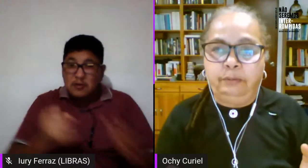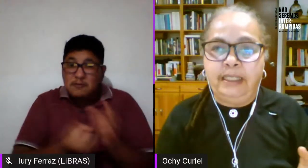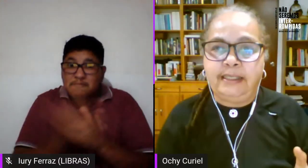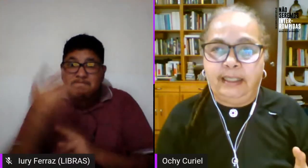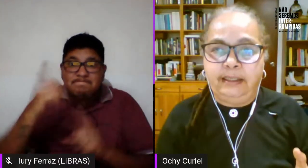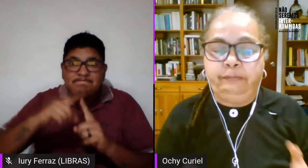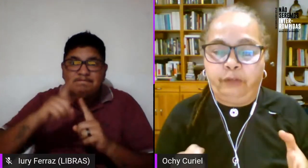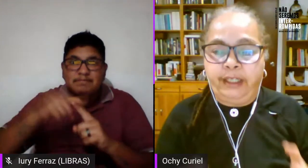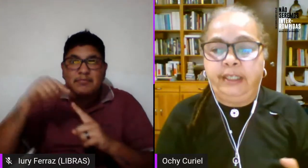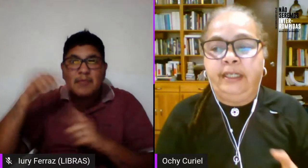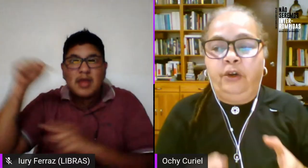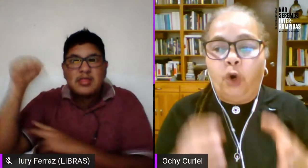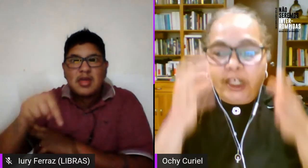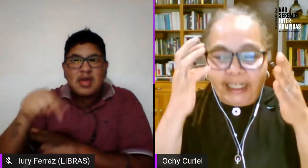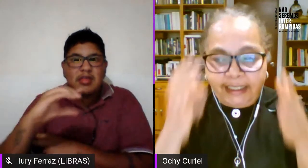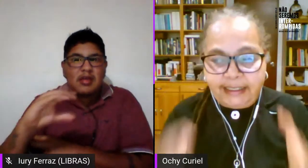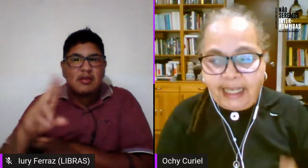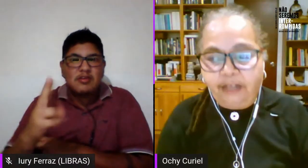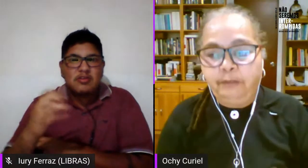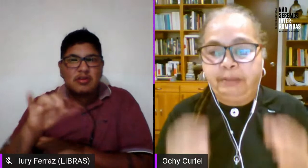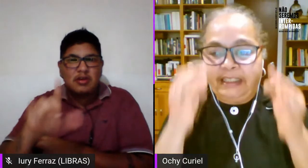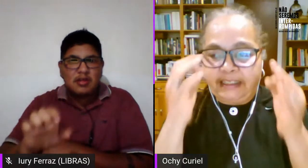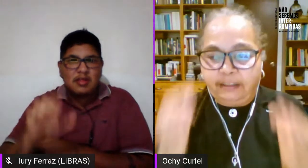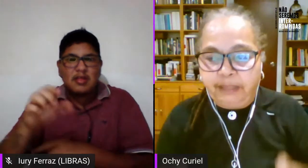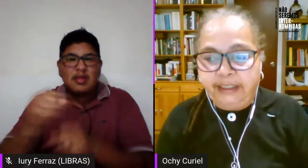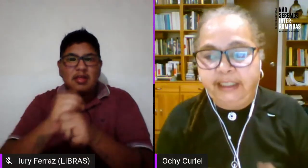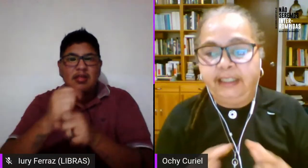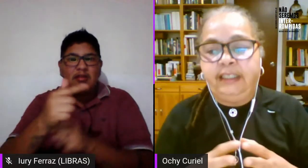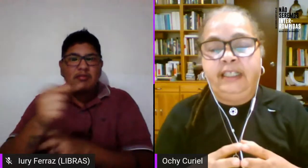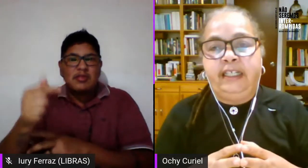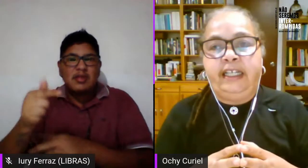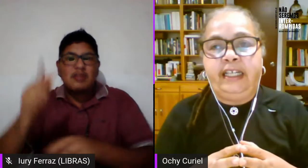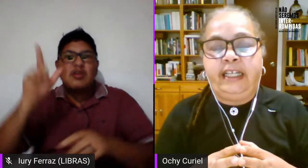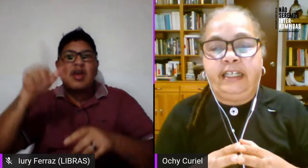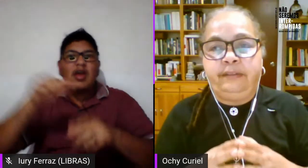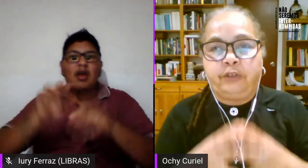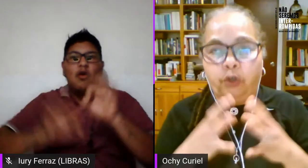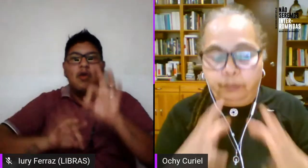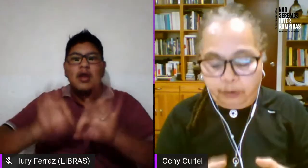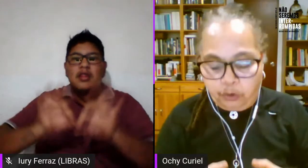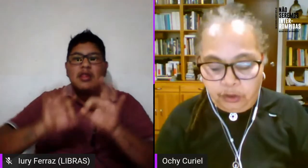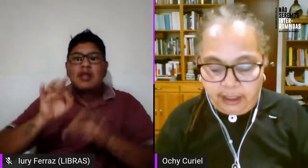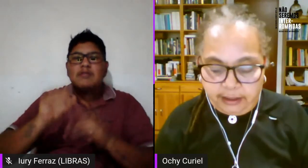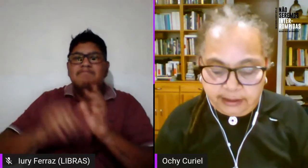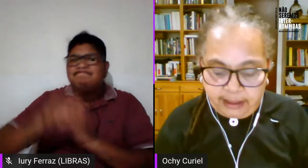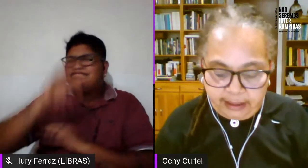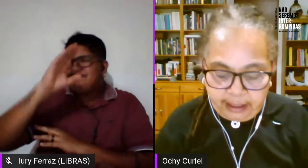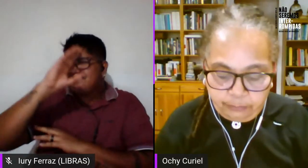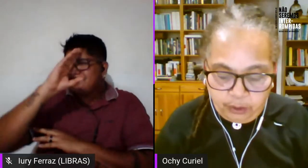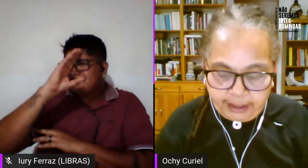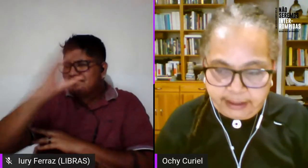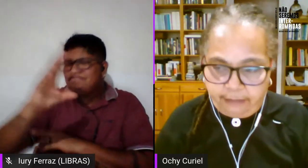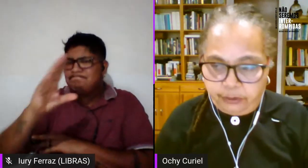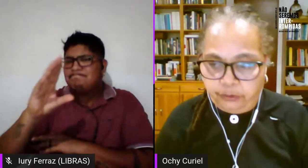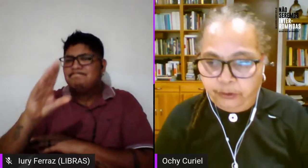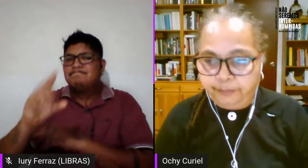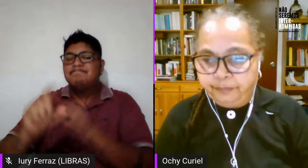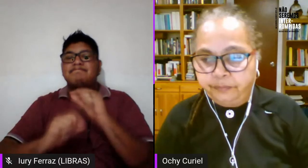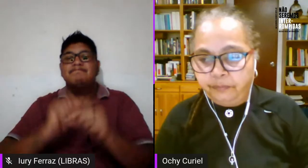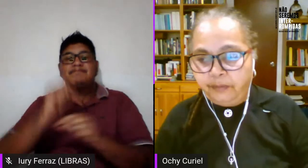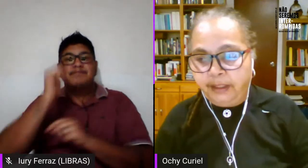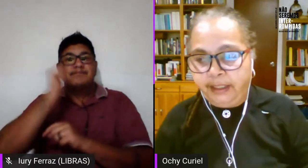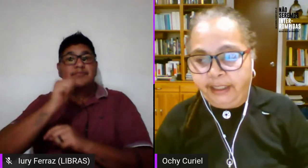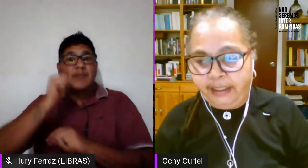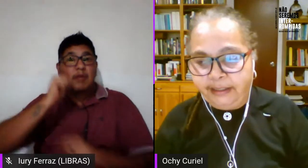de Chile en el 2007 fue organizado precisamente con las mujeres afros